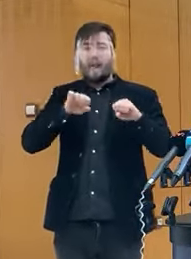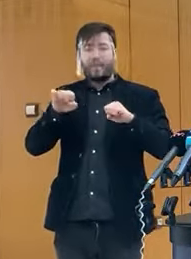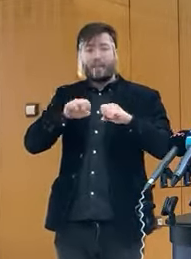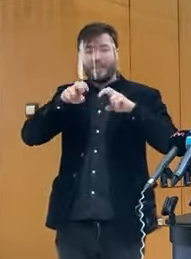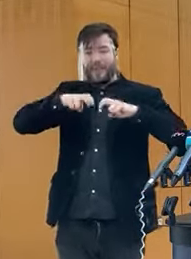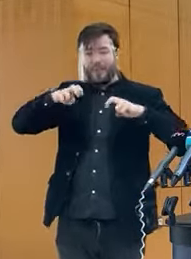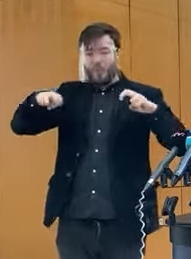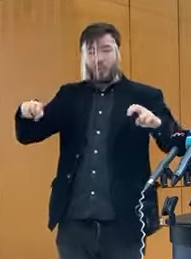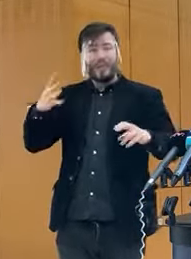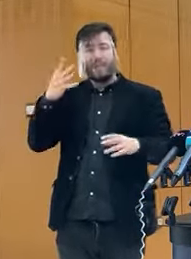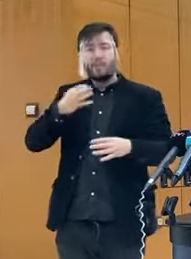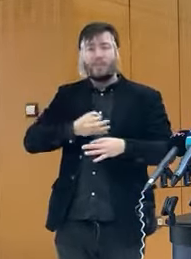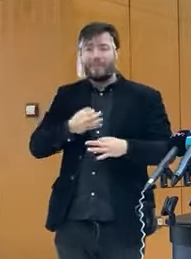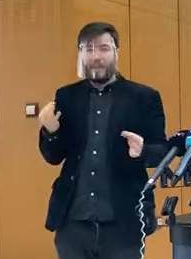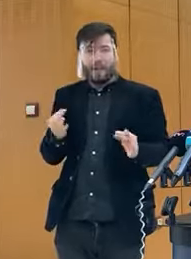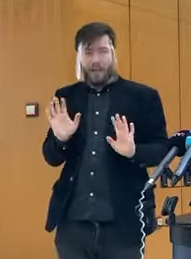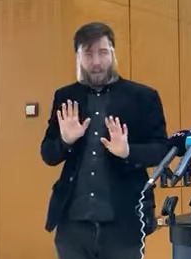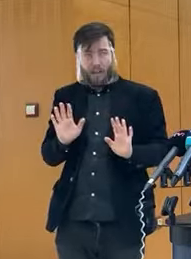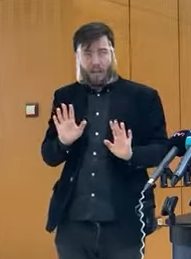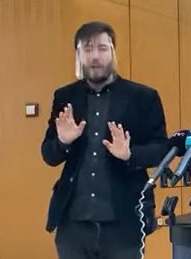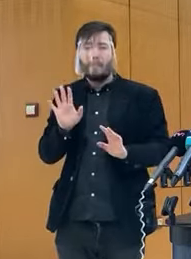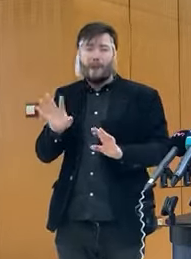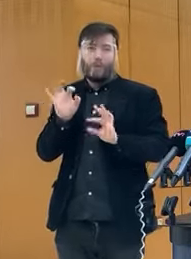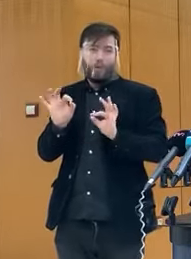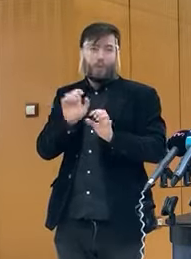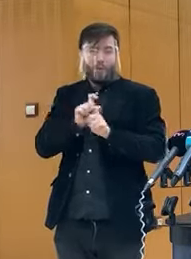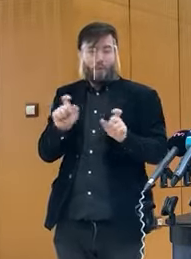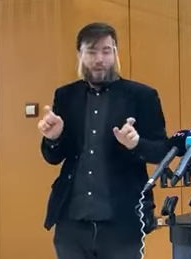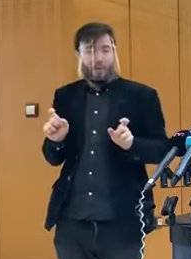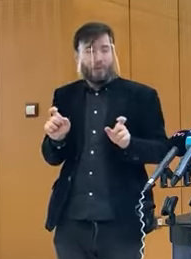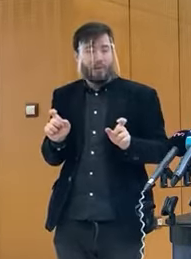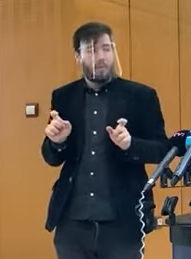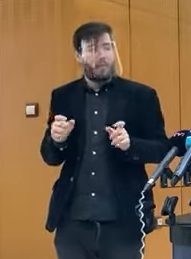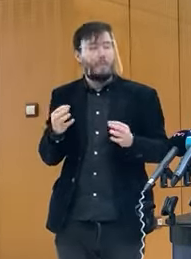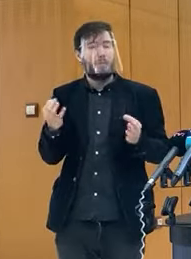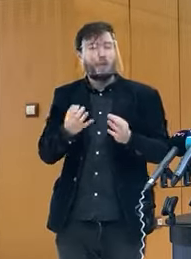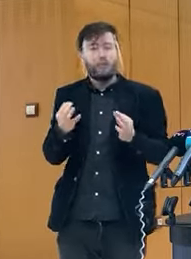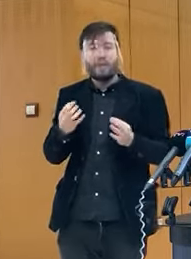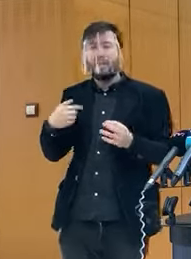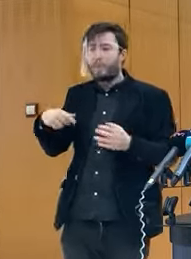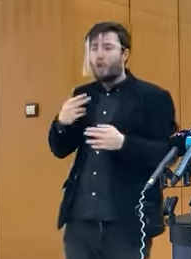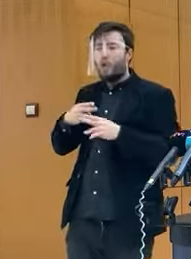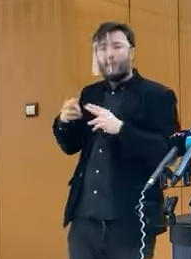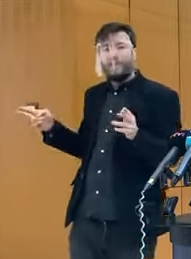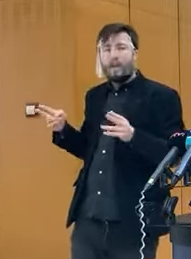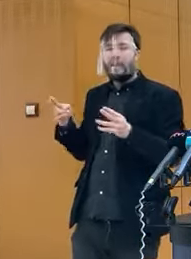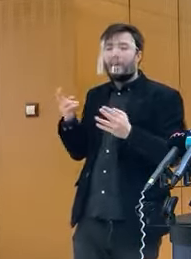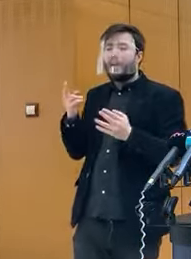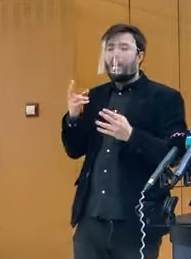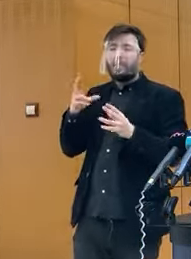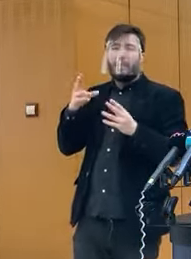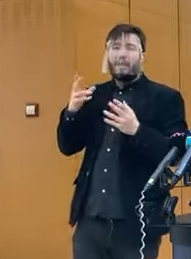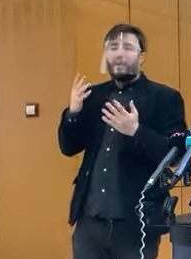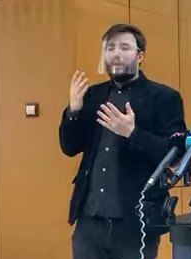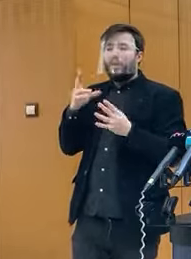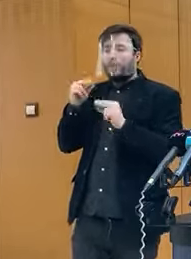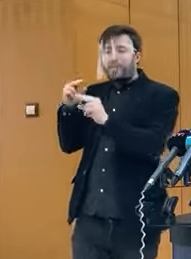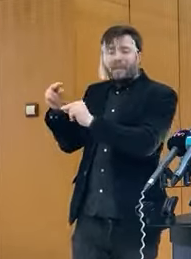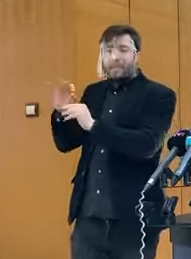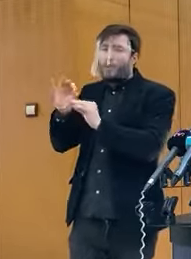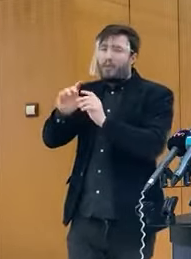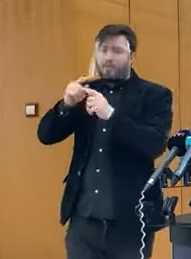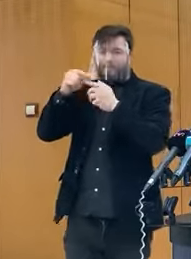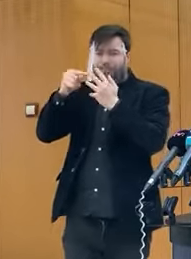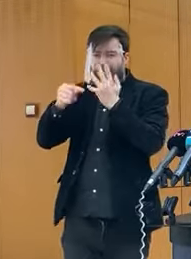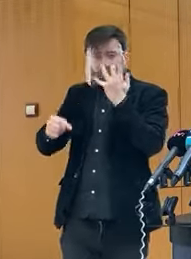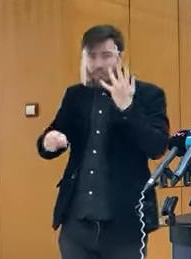sú neverejné z dobrého dôvodu a to preto, lebo otvorene sa bajeme o všetkom možnom a nebudem vám